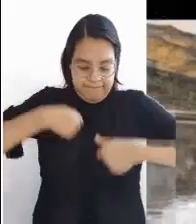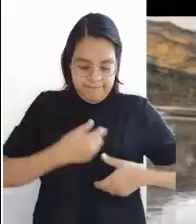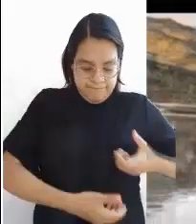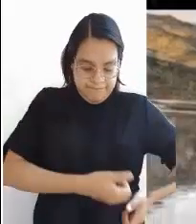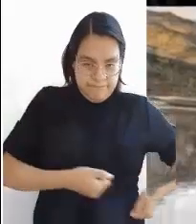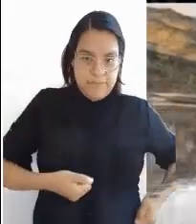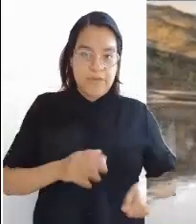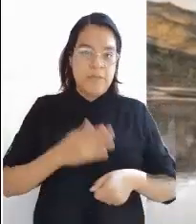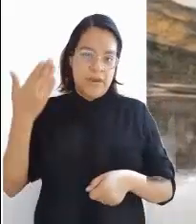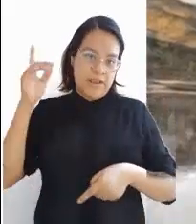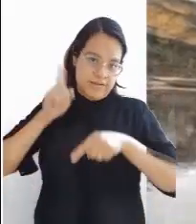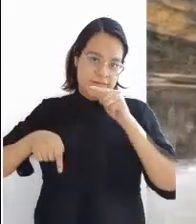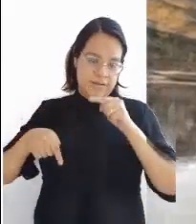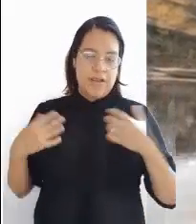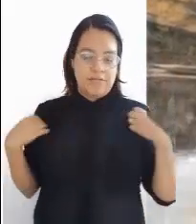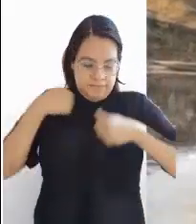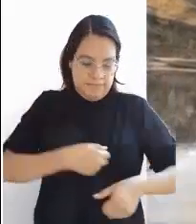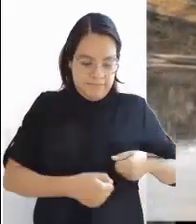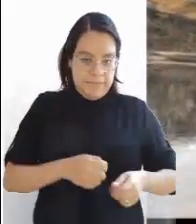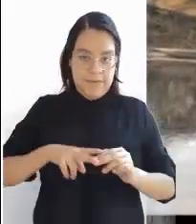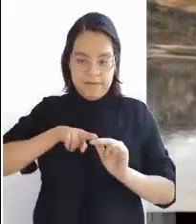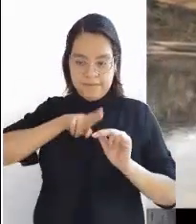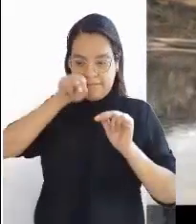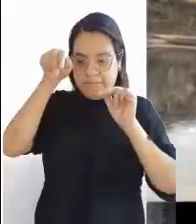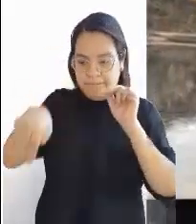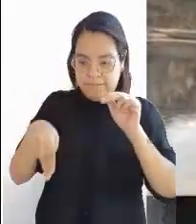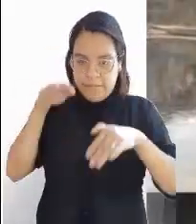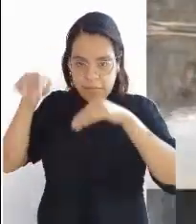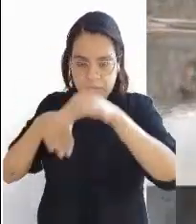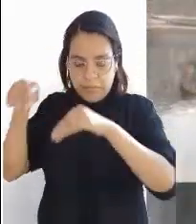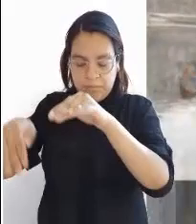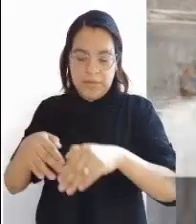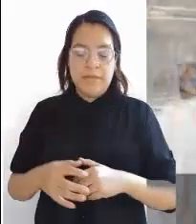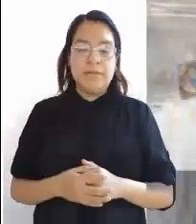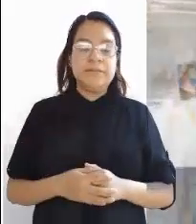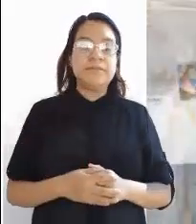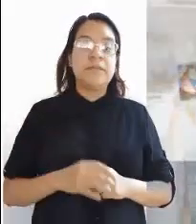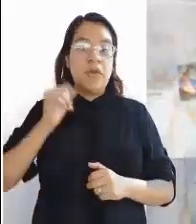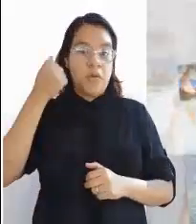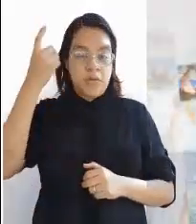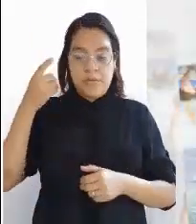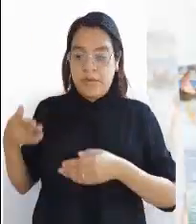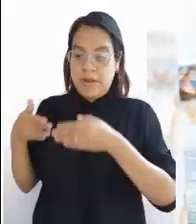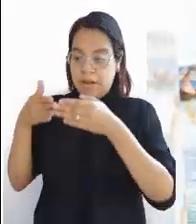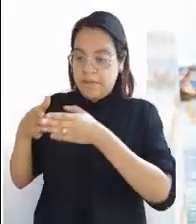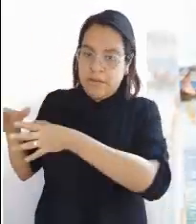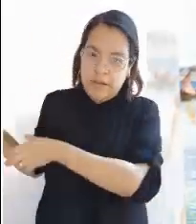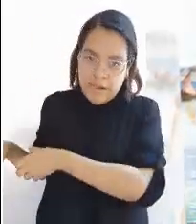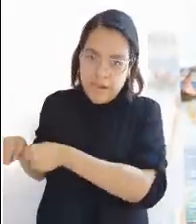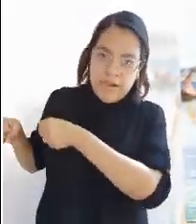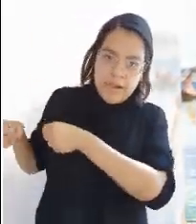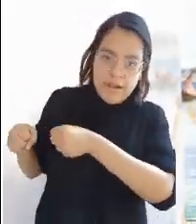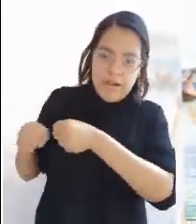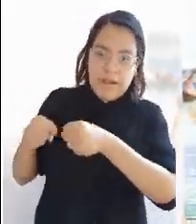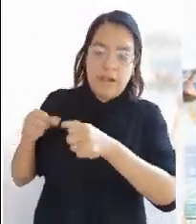anudó a la cintura la túnica, pues se la había quitado y se tiró al agua. Los otros discípulos llegaron en la barca